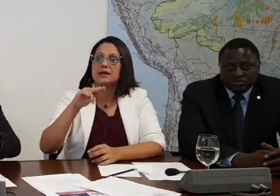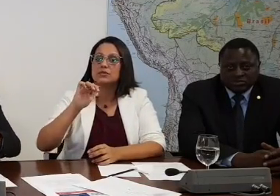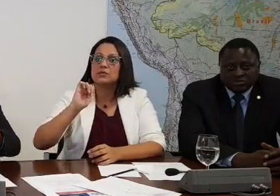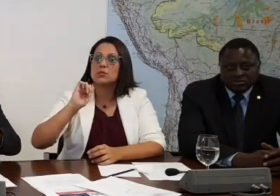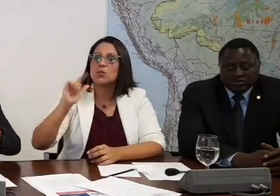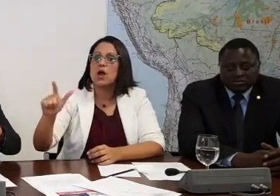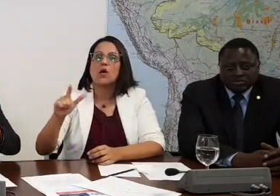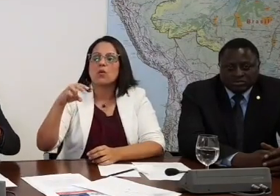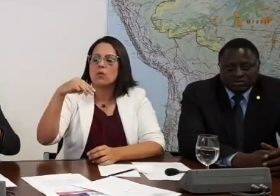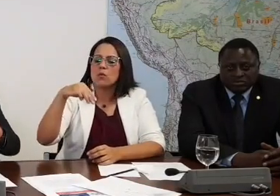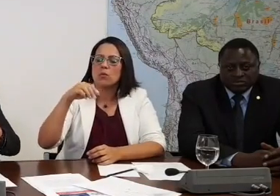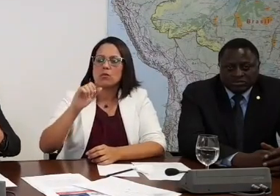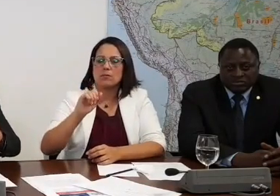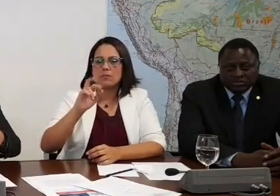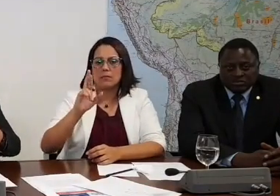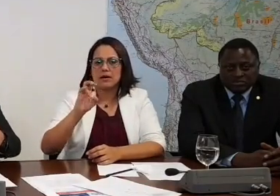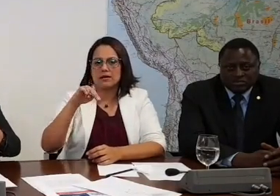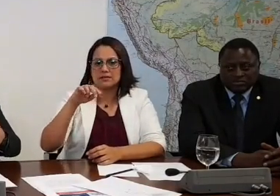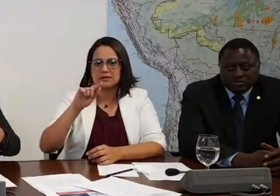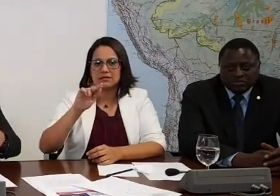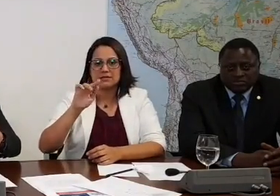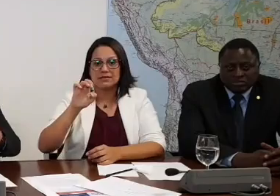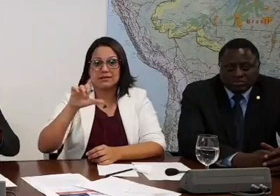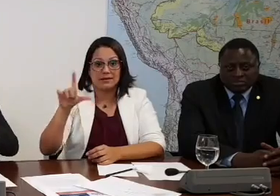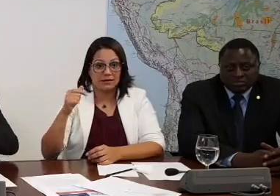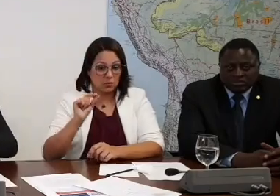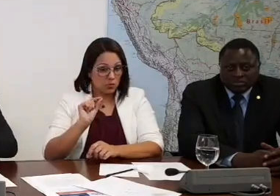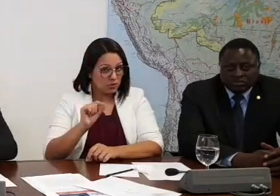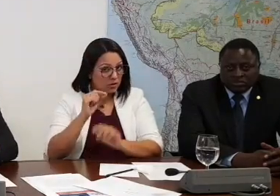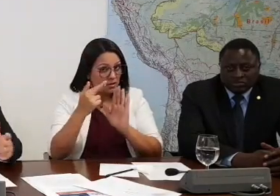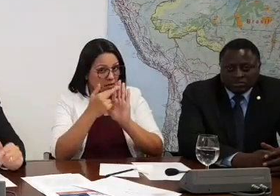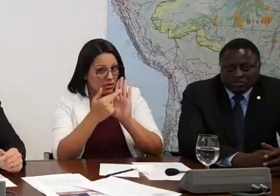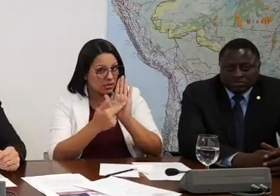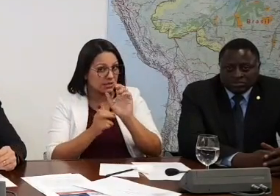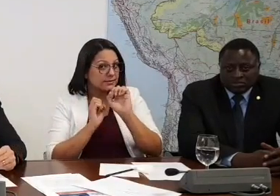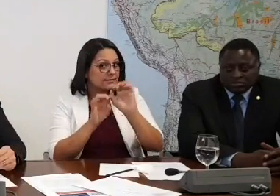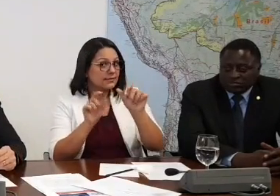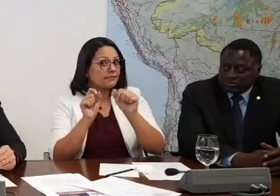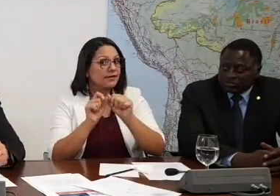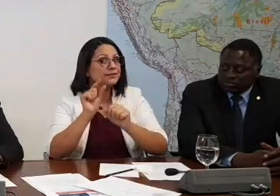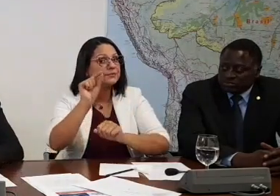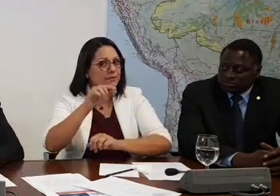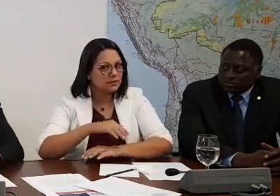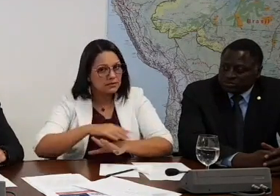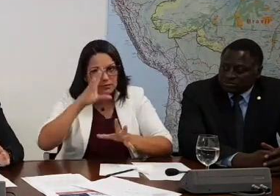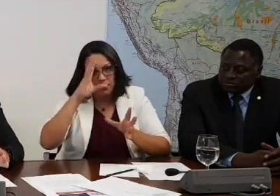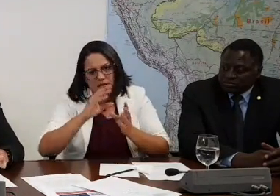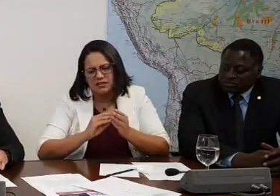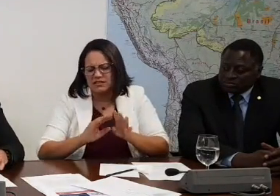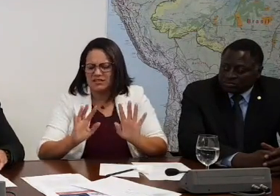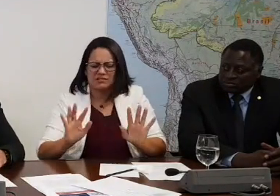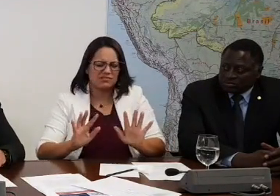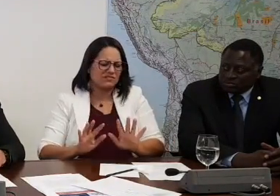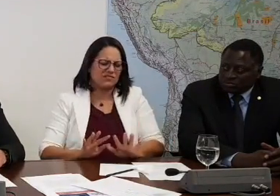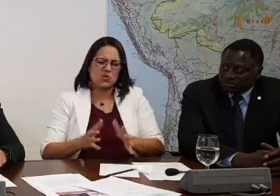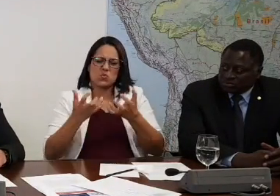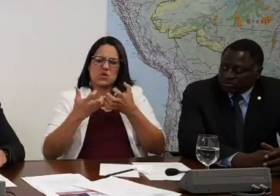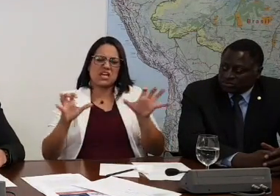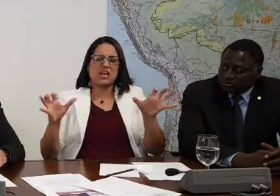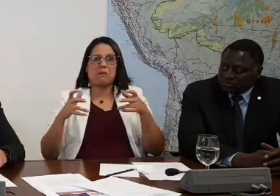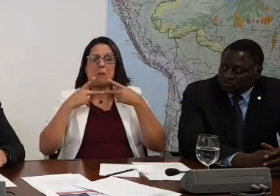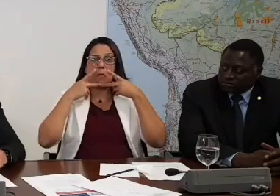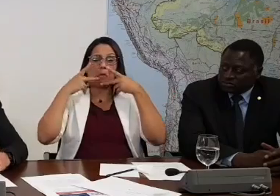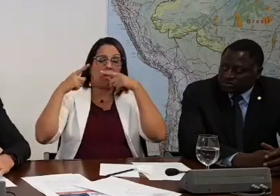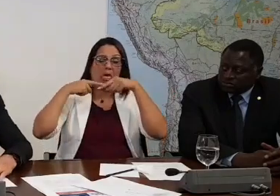é que esse manual aí ensinava e determinava que o pessoal fizesse. Então eu não quero polemizar esse assunto, está